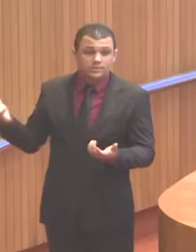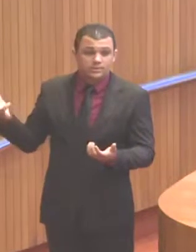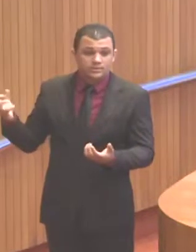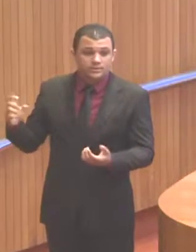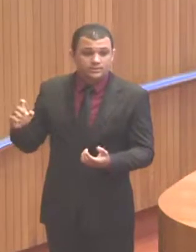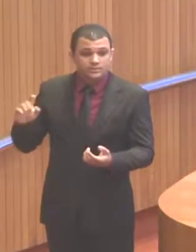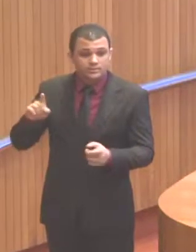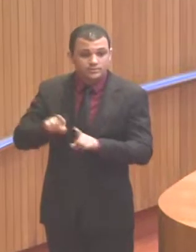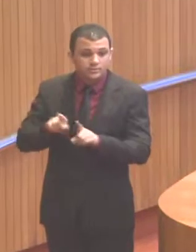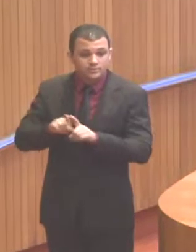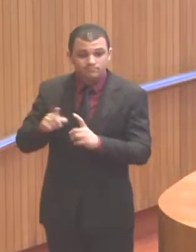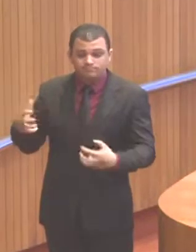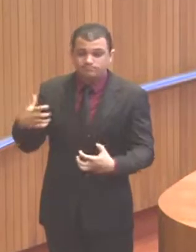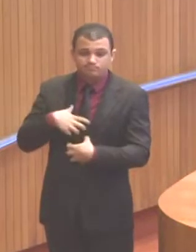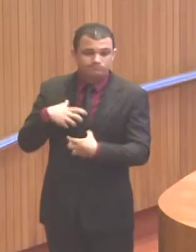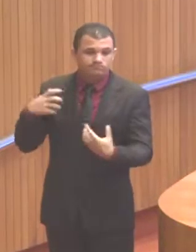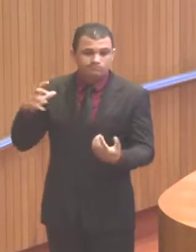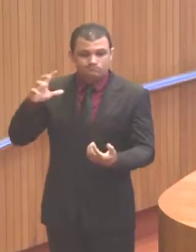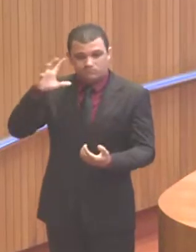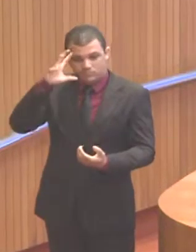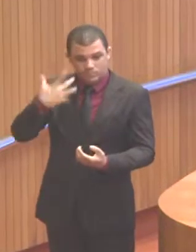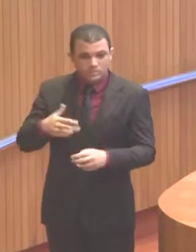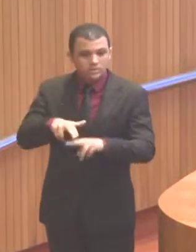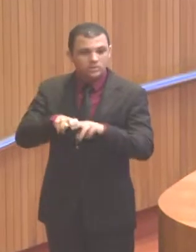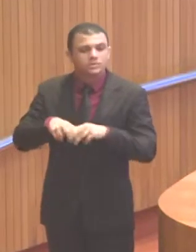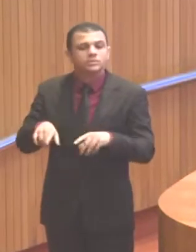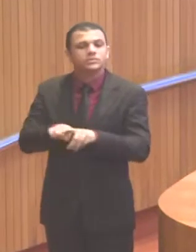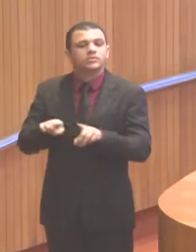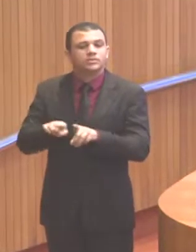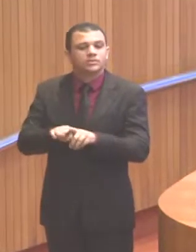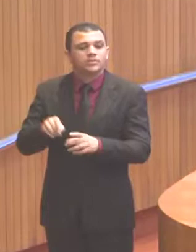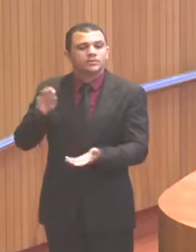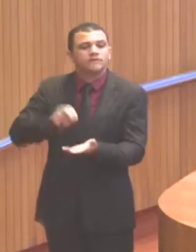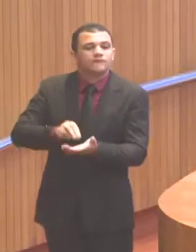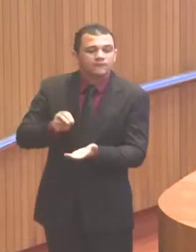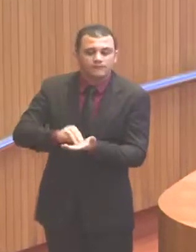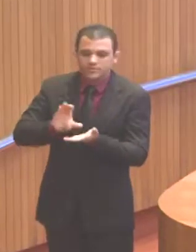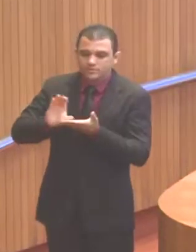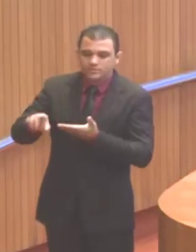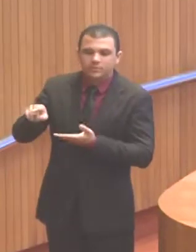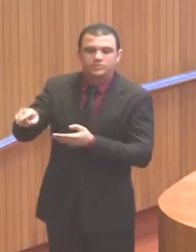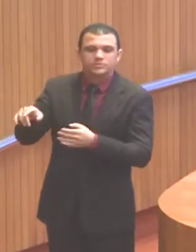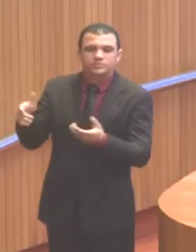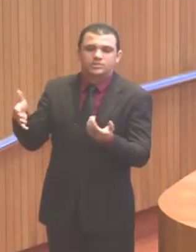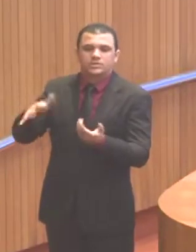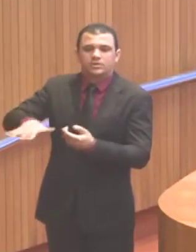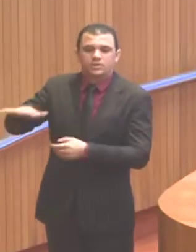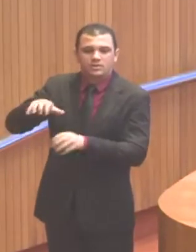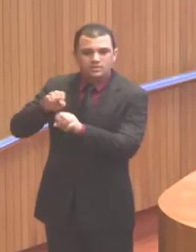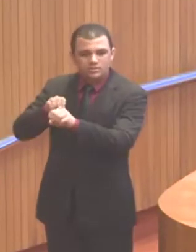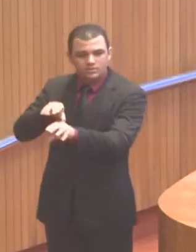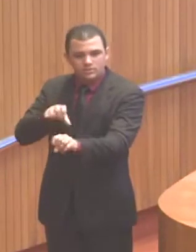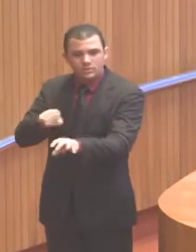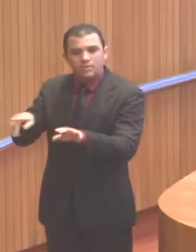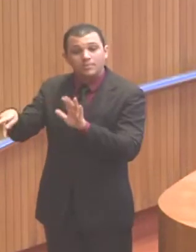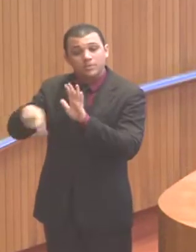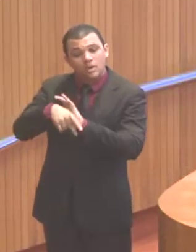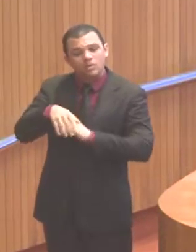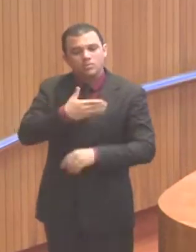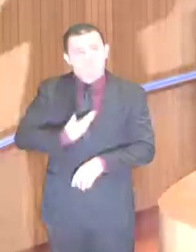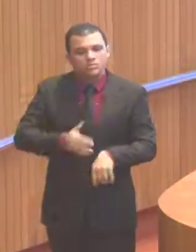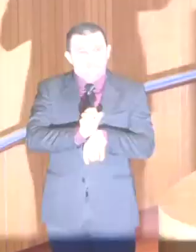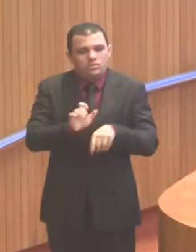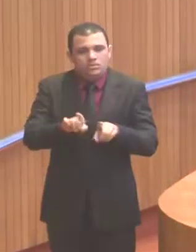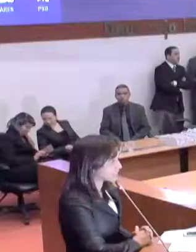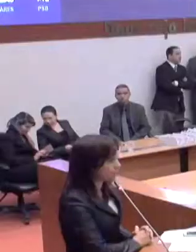ao mesmo tempo, também pela falta de investimento para esse setor do governo do Estado e também dos governos municipais,